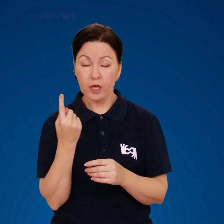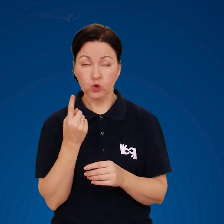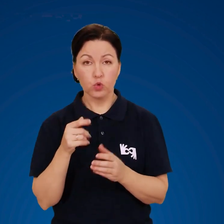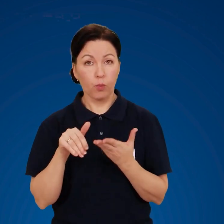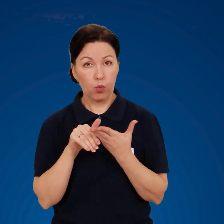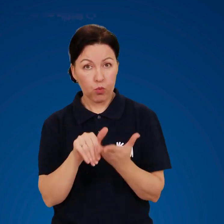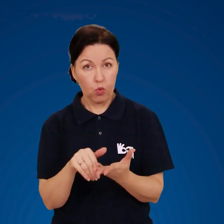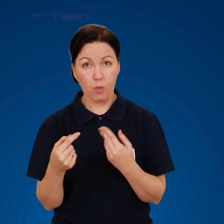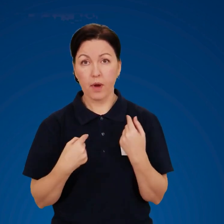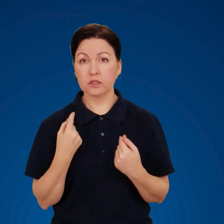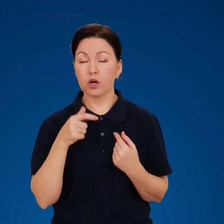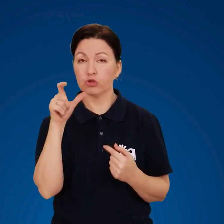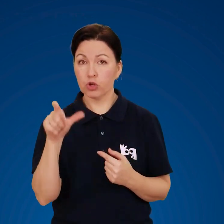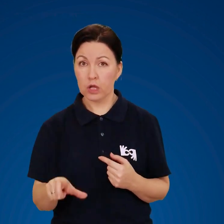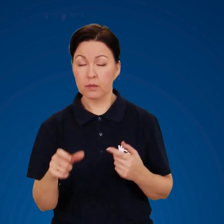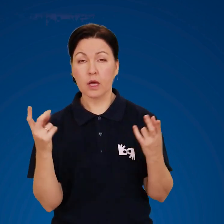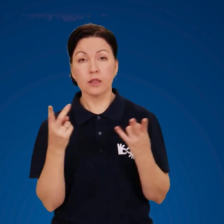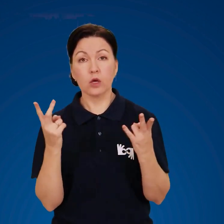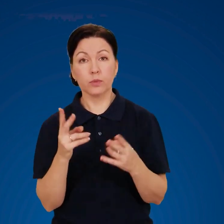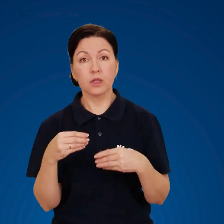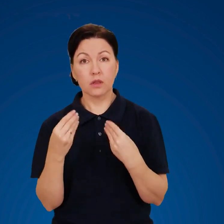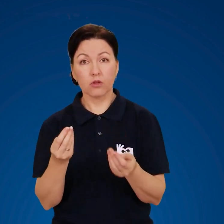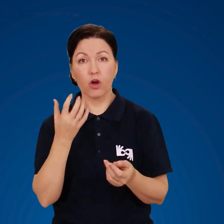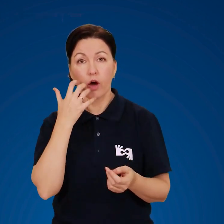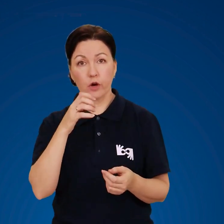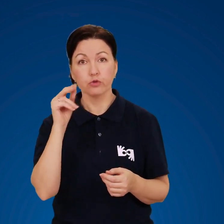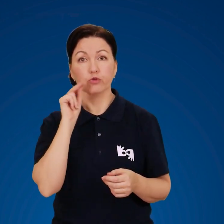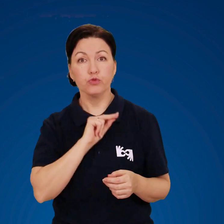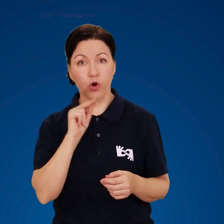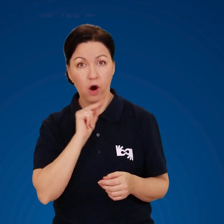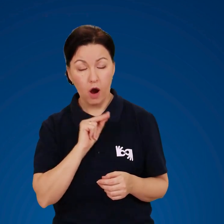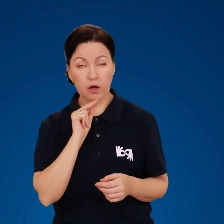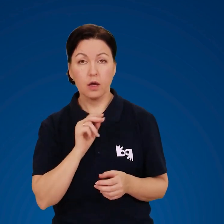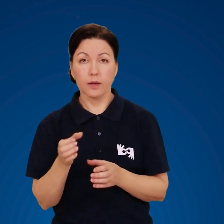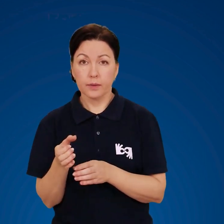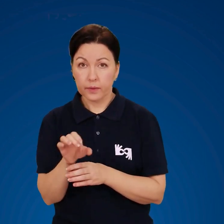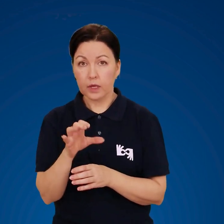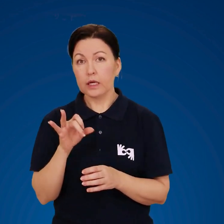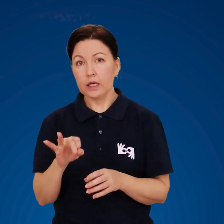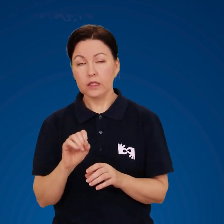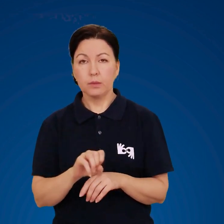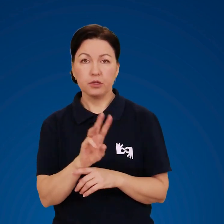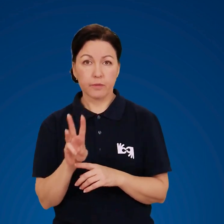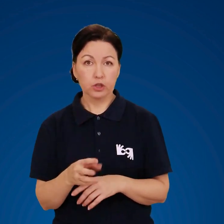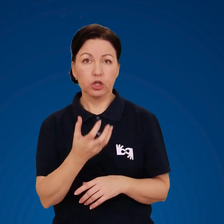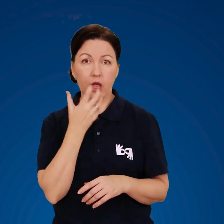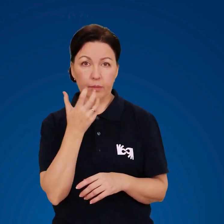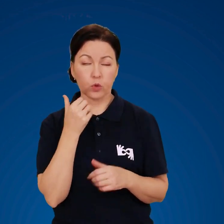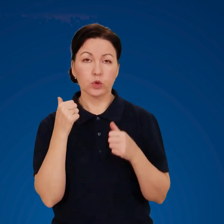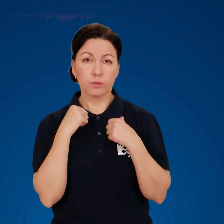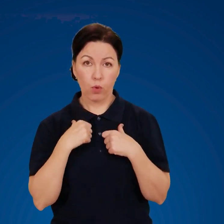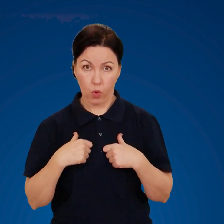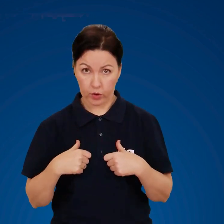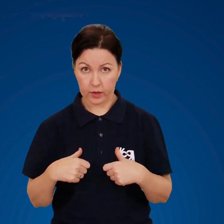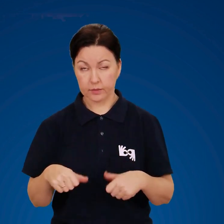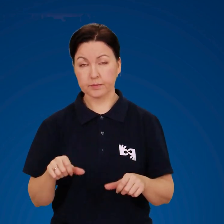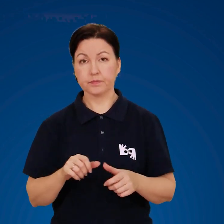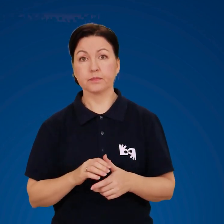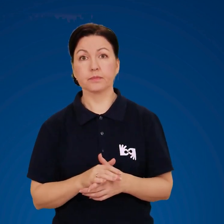першу допомогу постраждалому необхідно дати гарячого чаю та забезпечити тепло і спокій перегляд! перегляд!